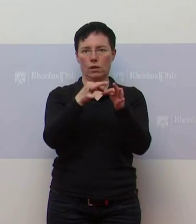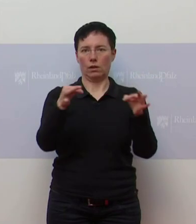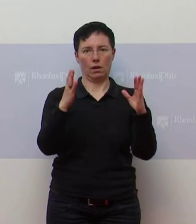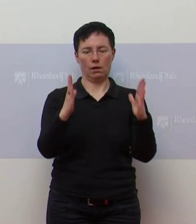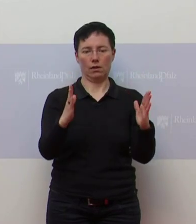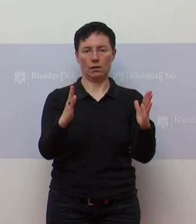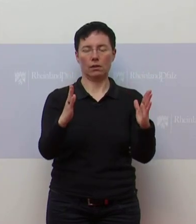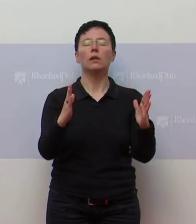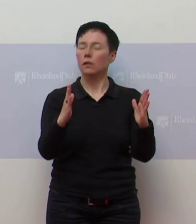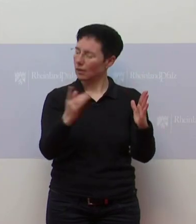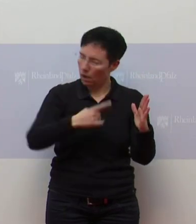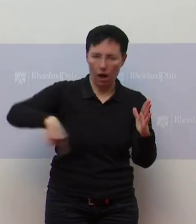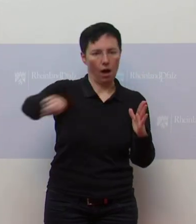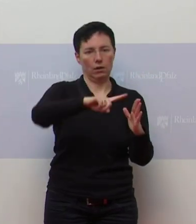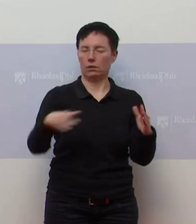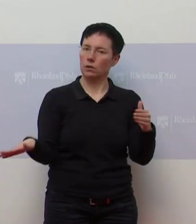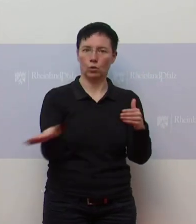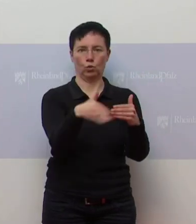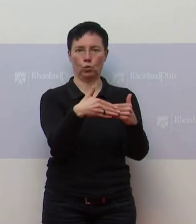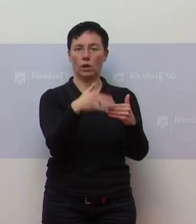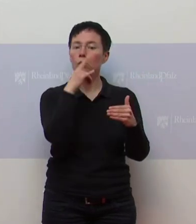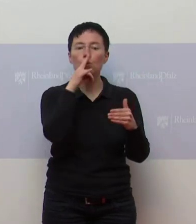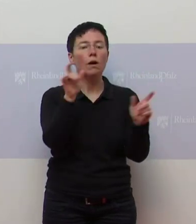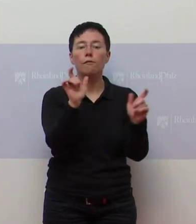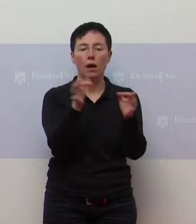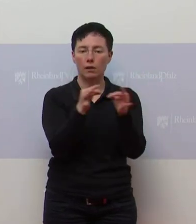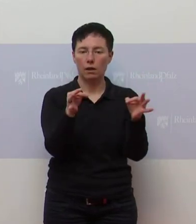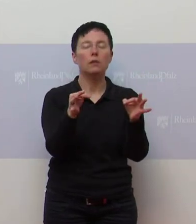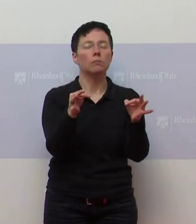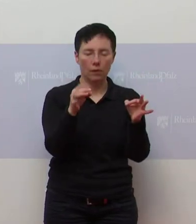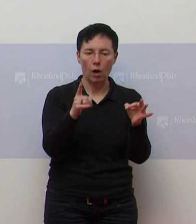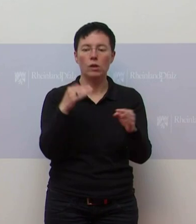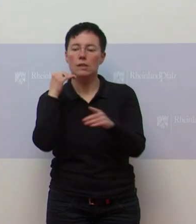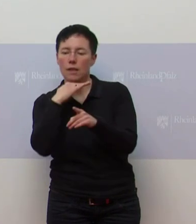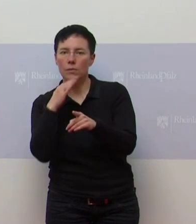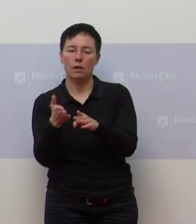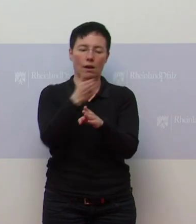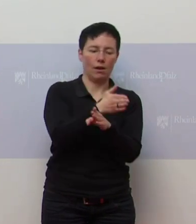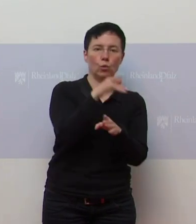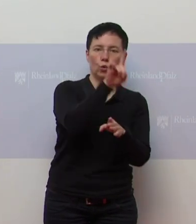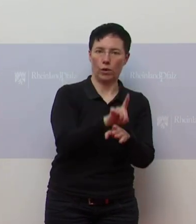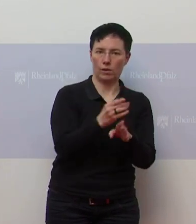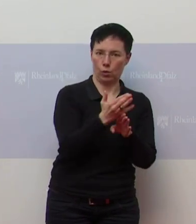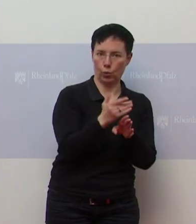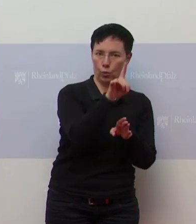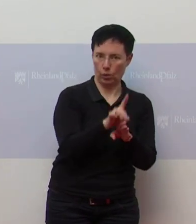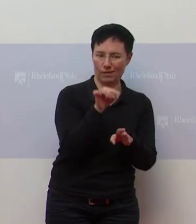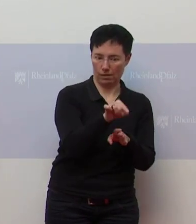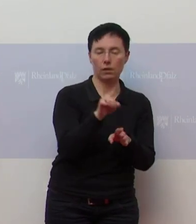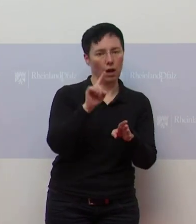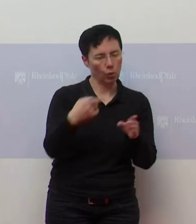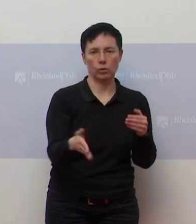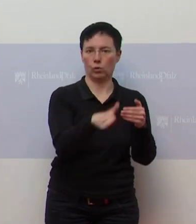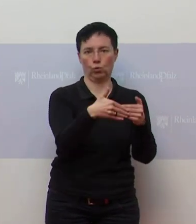eben geschlossen ist und zwar nicht nur an den Feiertagen, sondern eben auch an dem Samstag und an dem Donnerstag. Der Bund wird